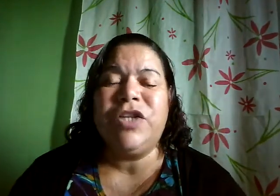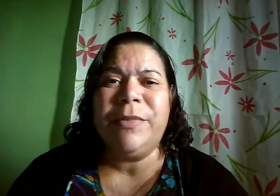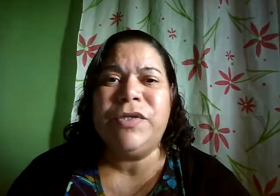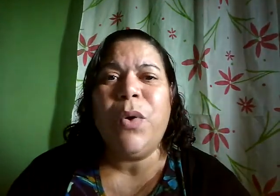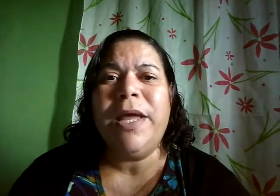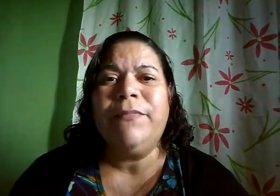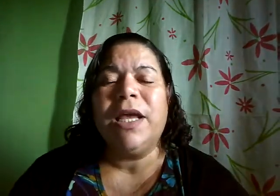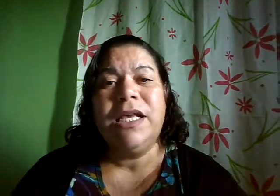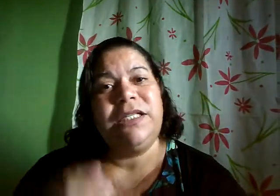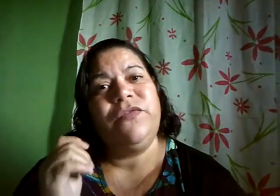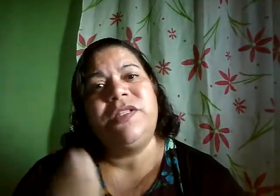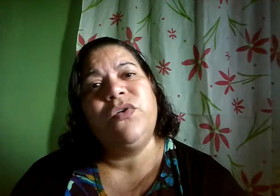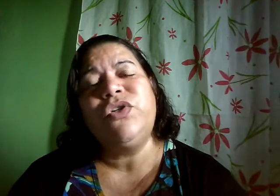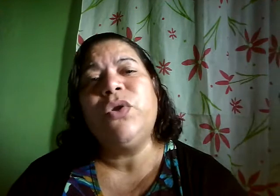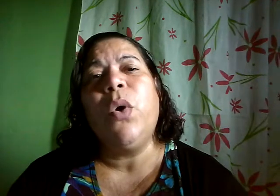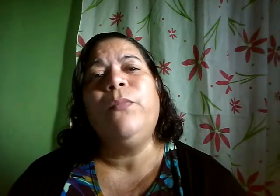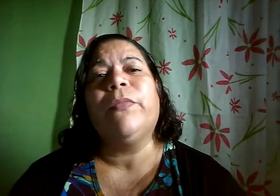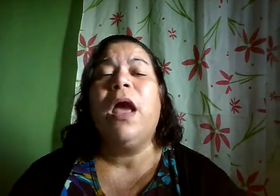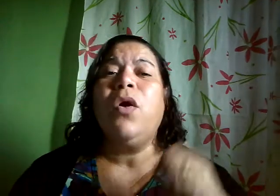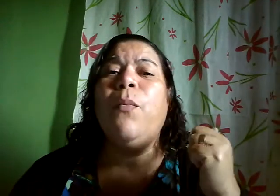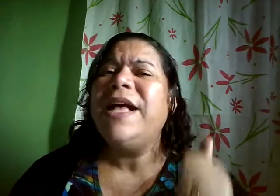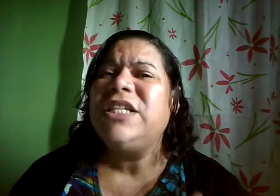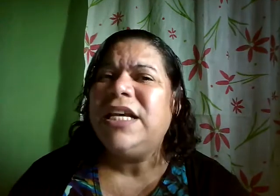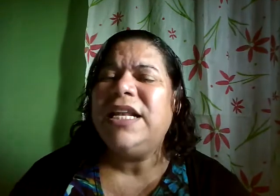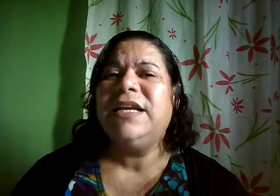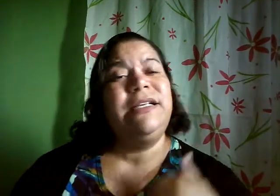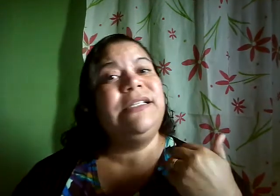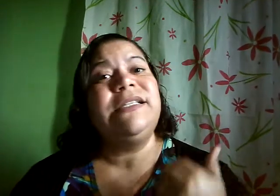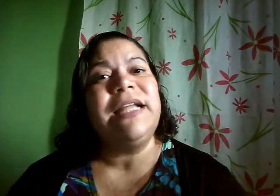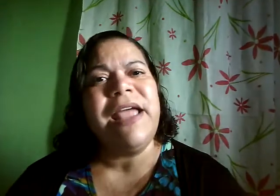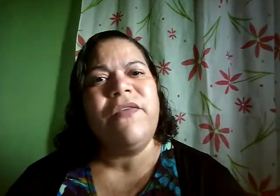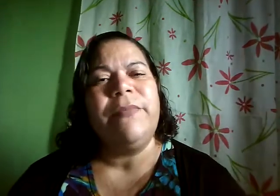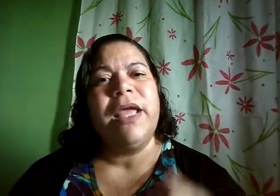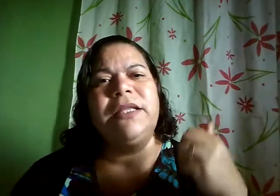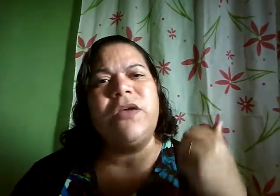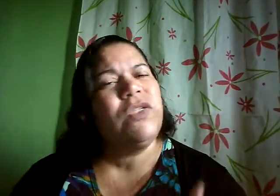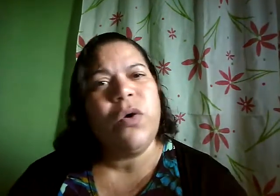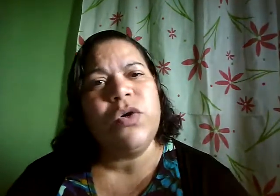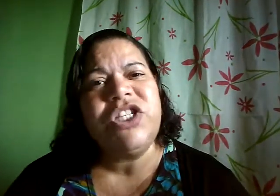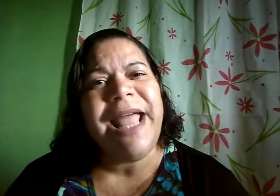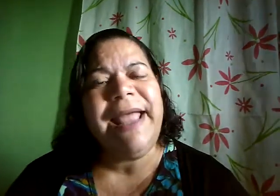te abençoe se você gostou compartilhe se inscreva dê o seu gostei